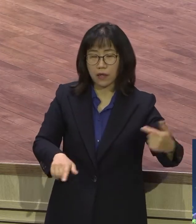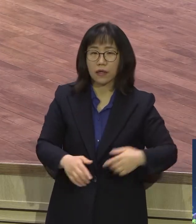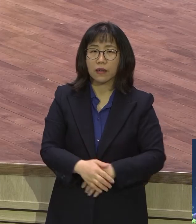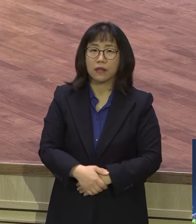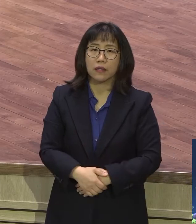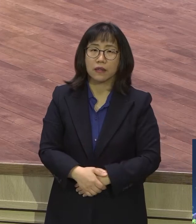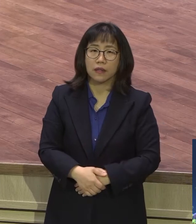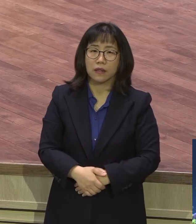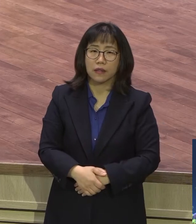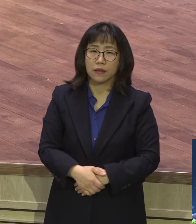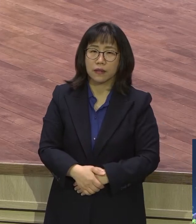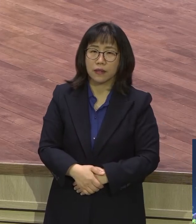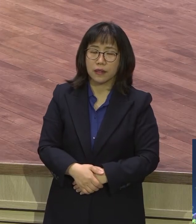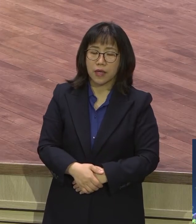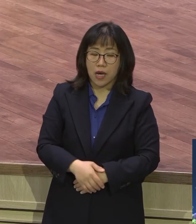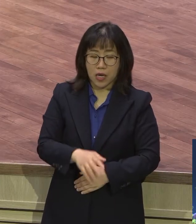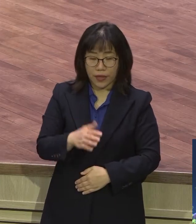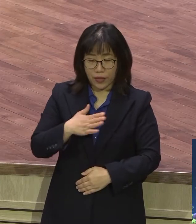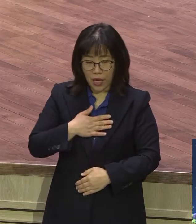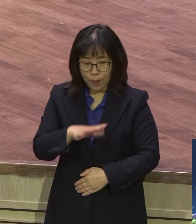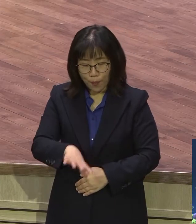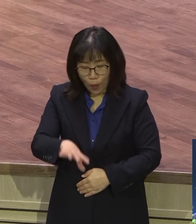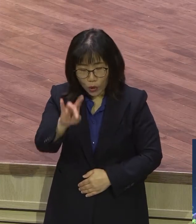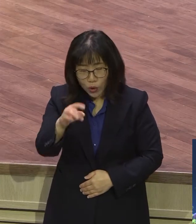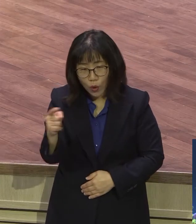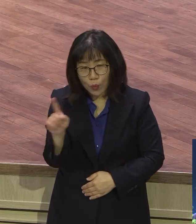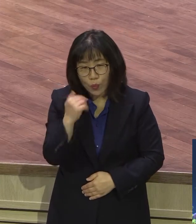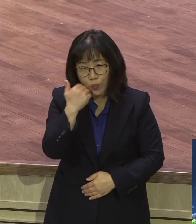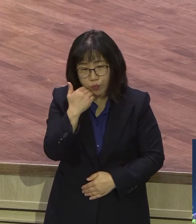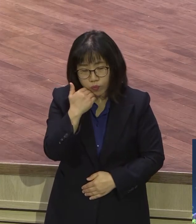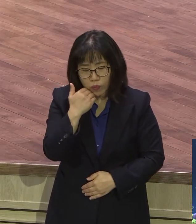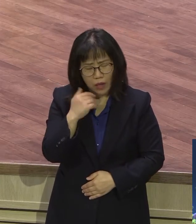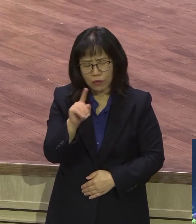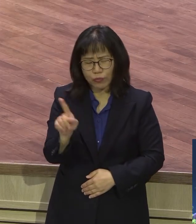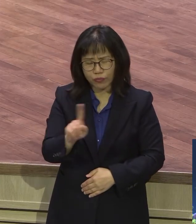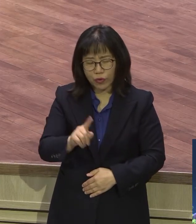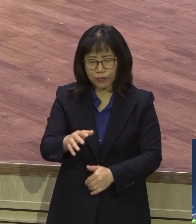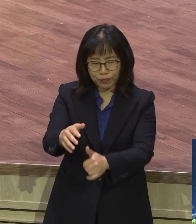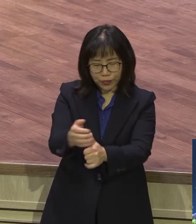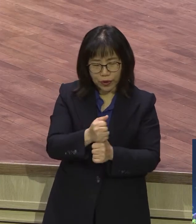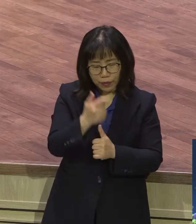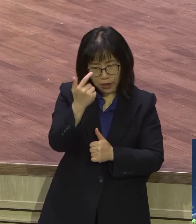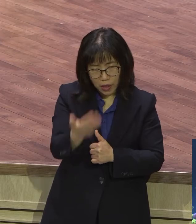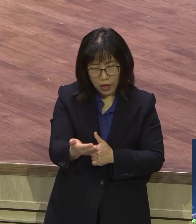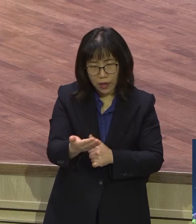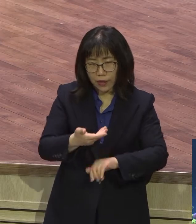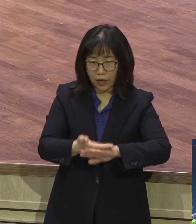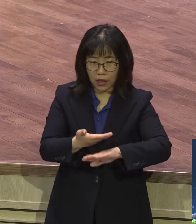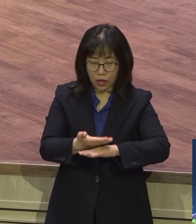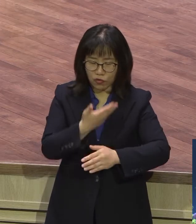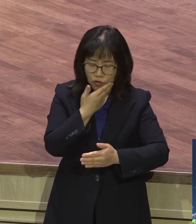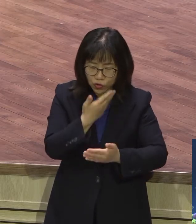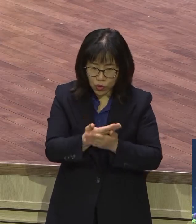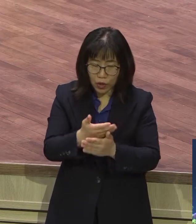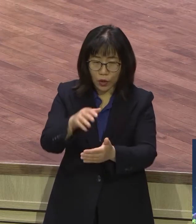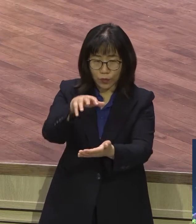우선순위가 다르고 관심이 다르고 문화가 달라요. 구원받은 하나님의 자녀가 불신자 같은